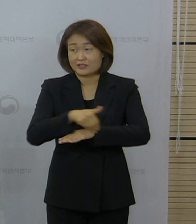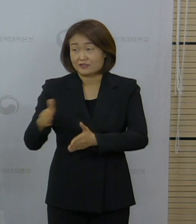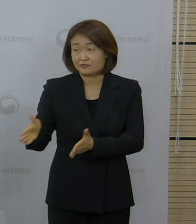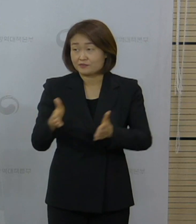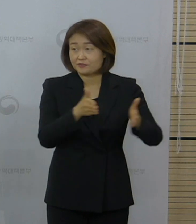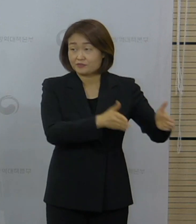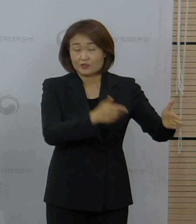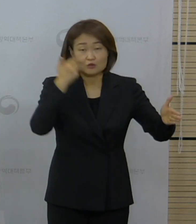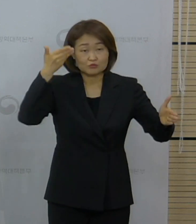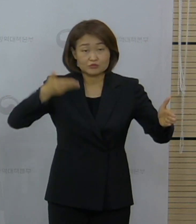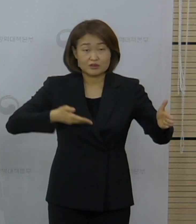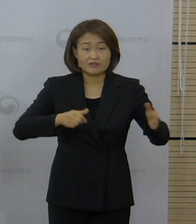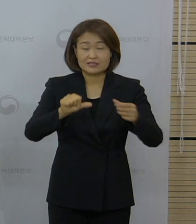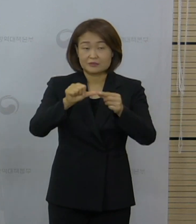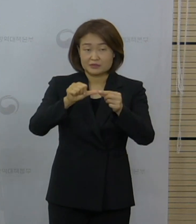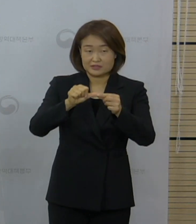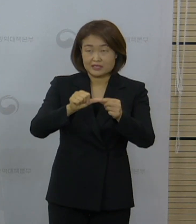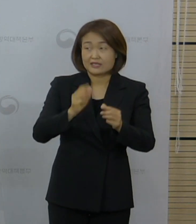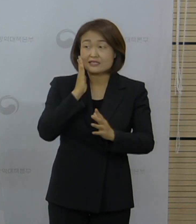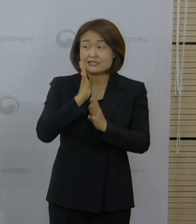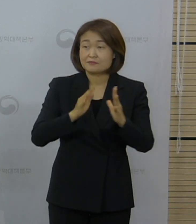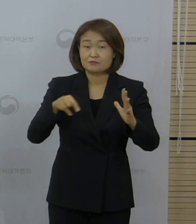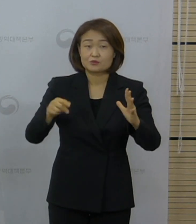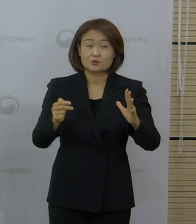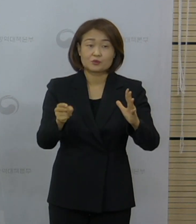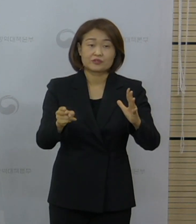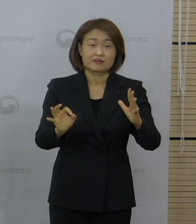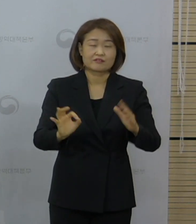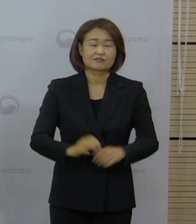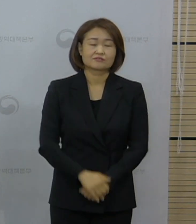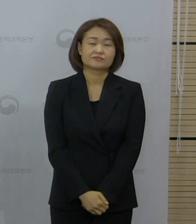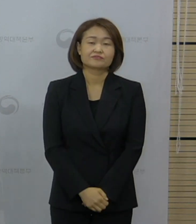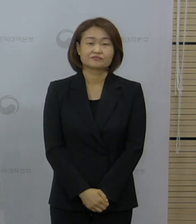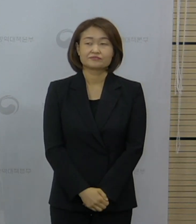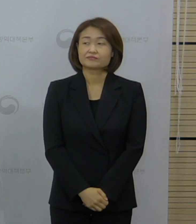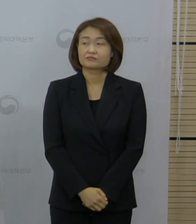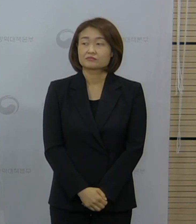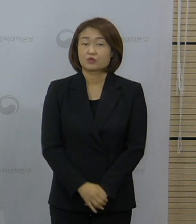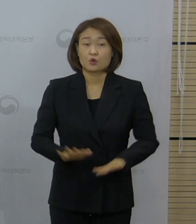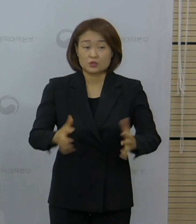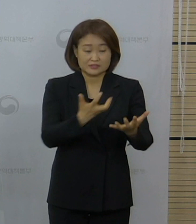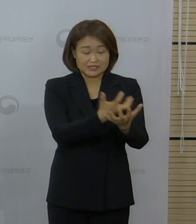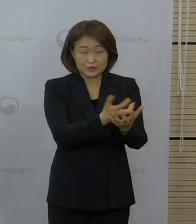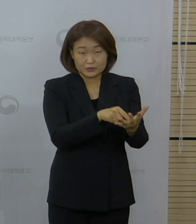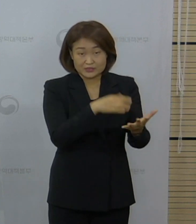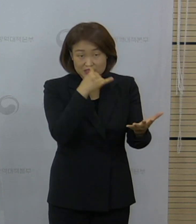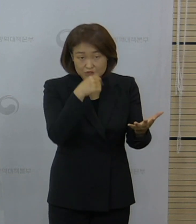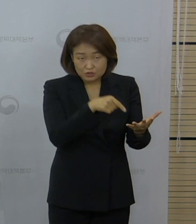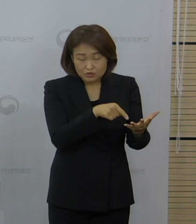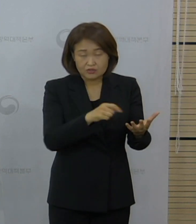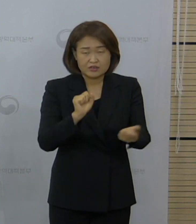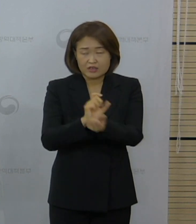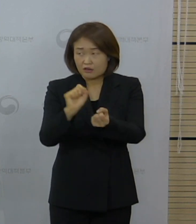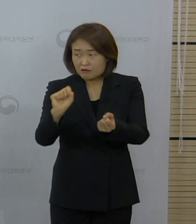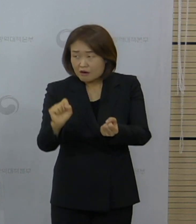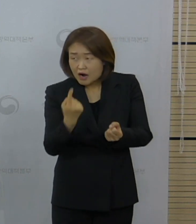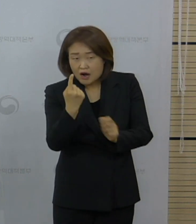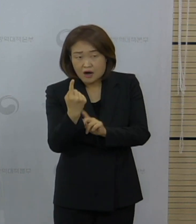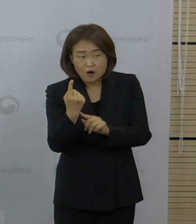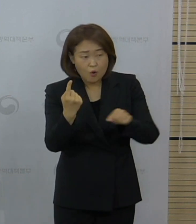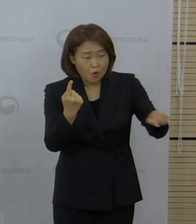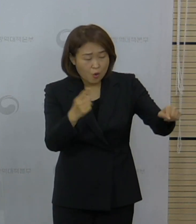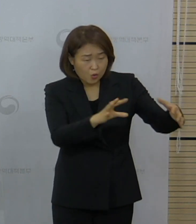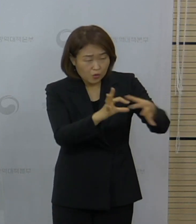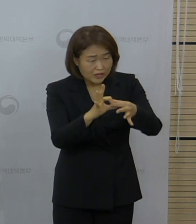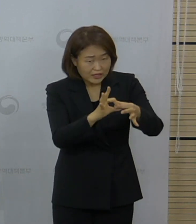질문 주신 한국일보 임소영 기자님 질문입니다. 오늘 보도자료에서 최근 역학적 연관성이 확인되지